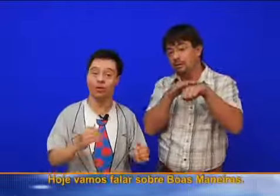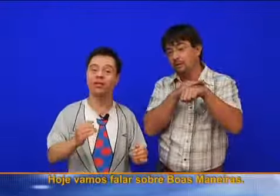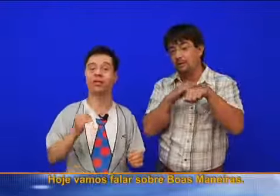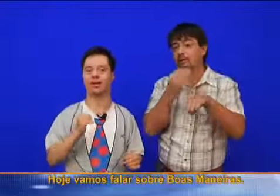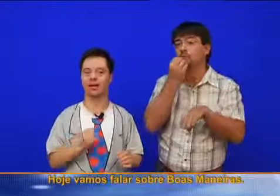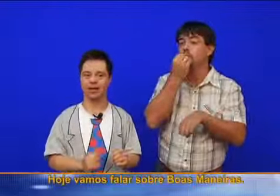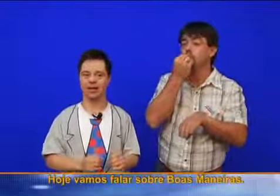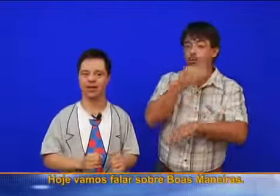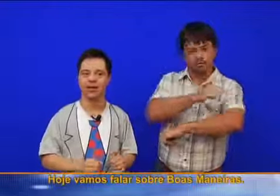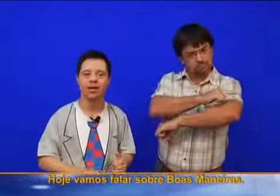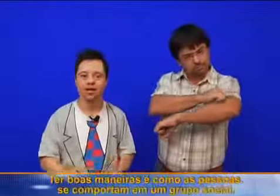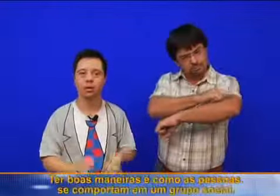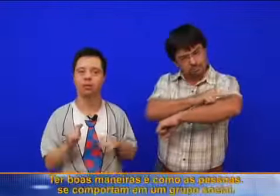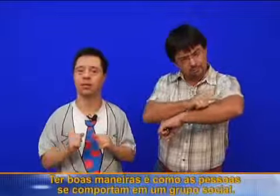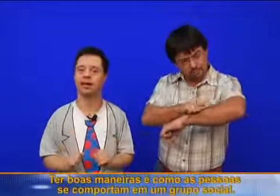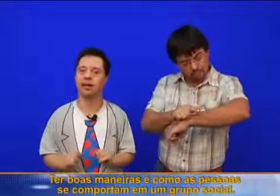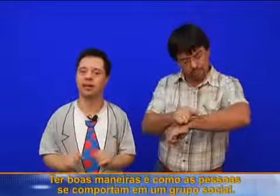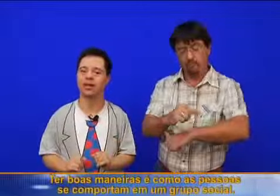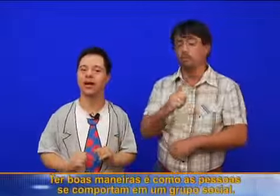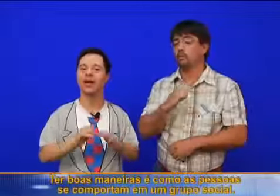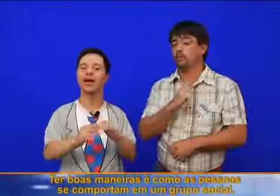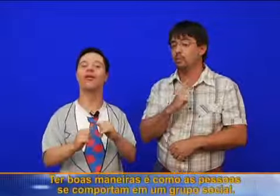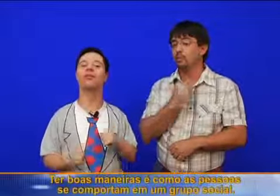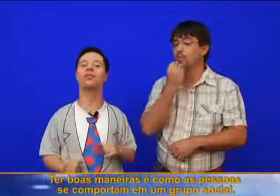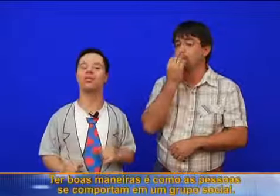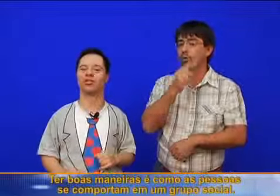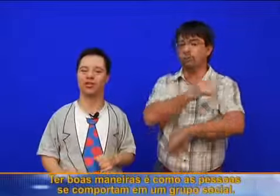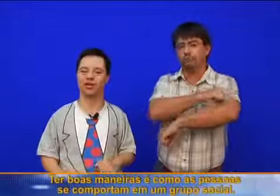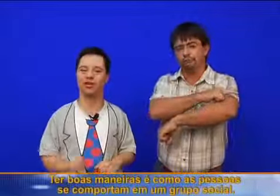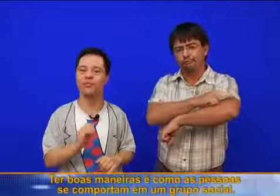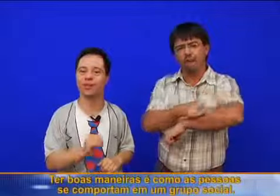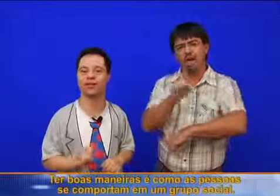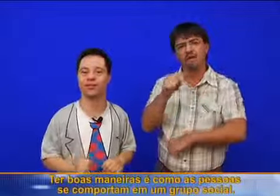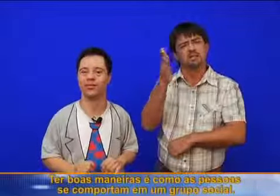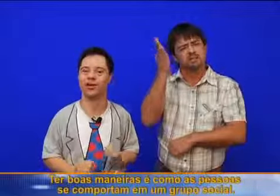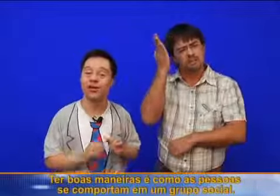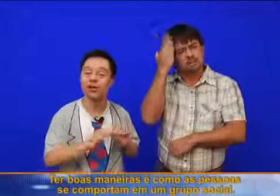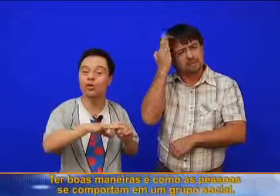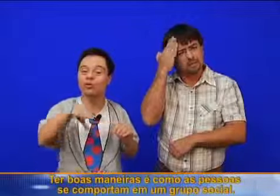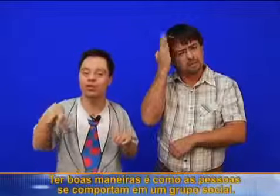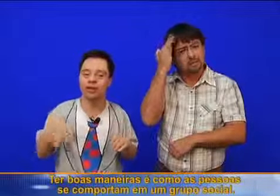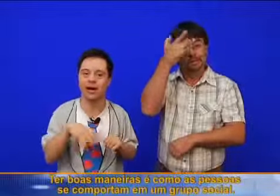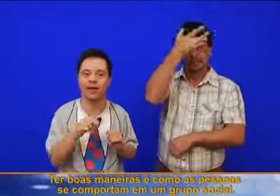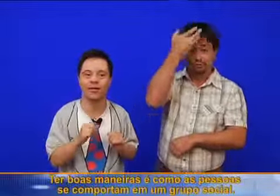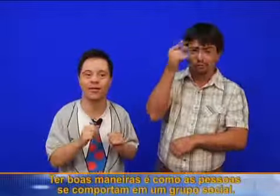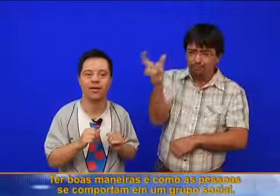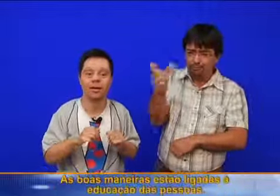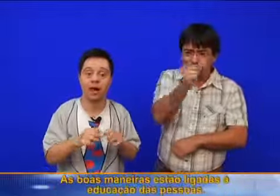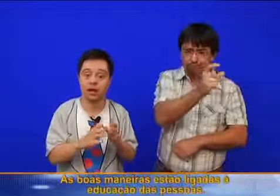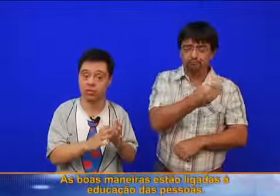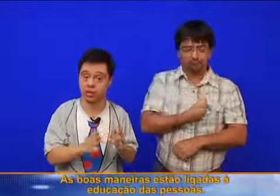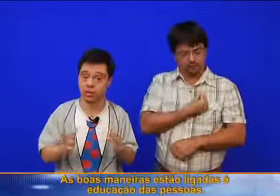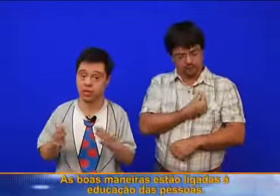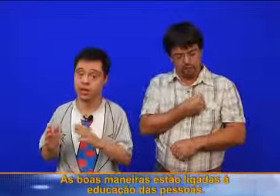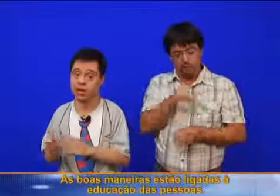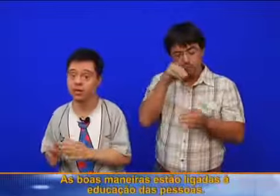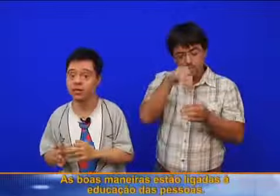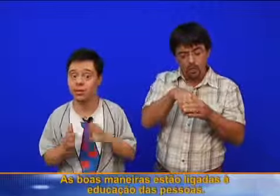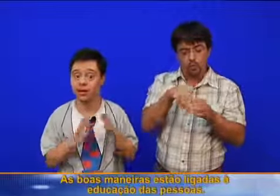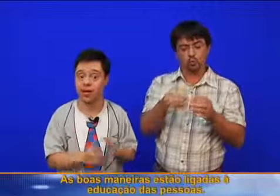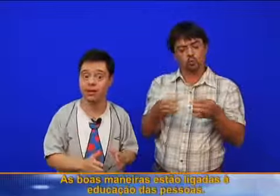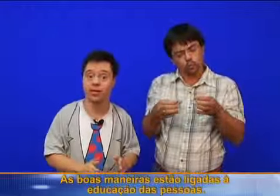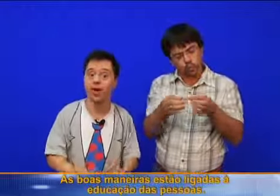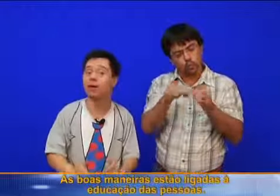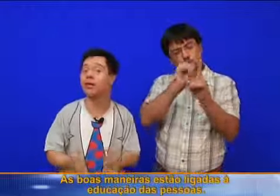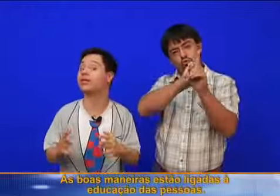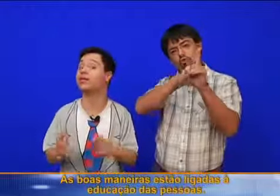sobre boas maneiras. Ter boas maneiras é como as pessoas se comportam em grupo social. As boas maneiras